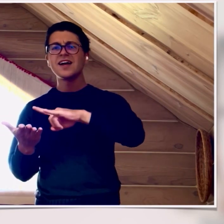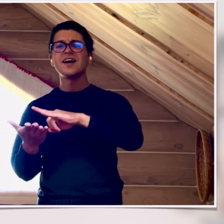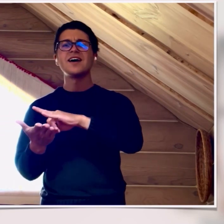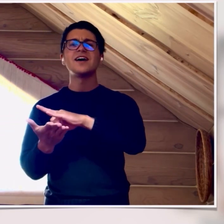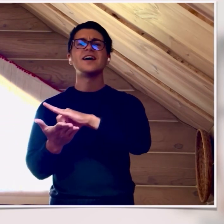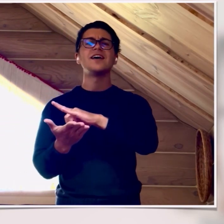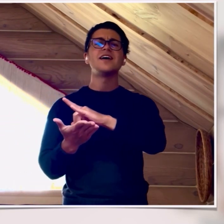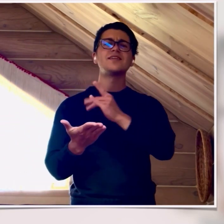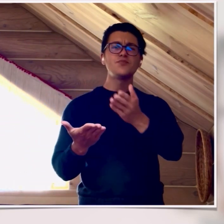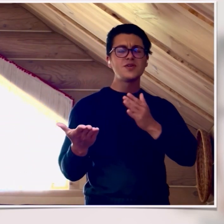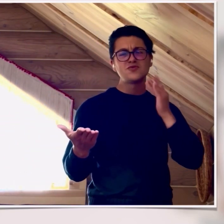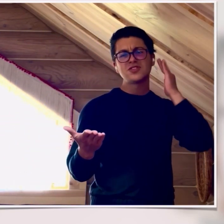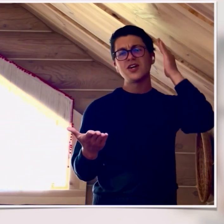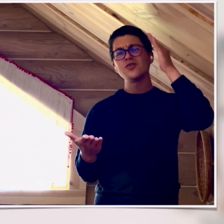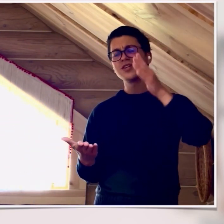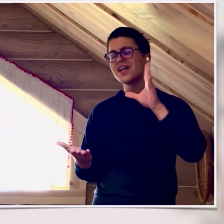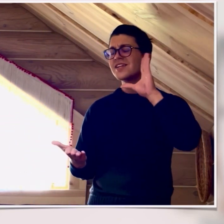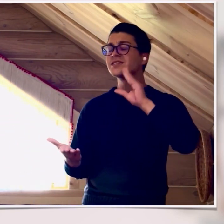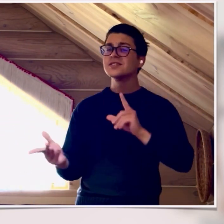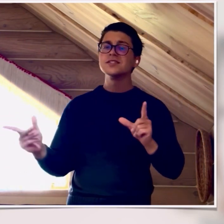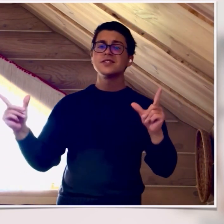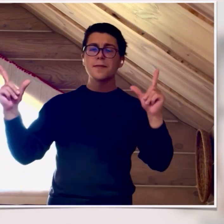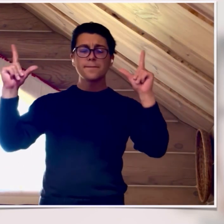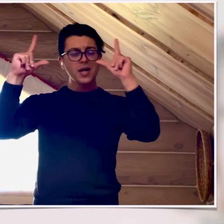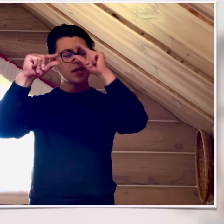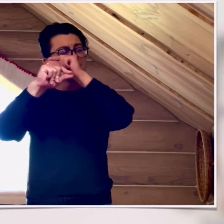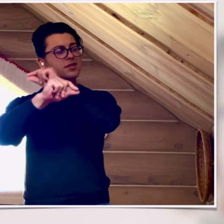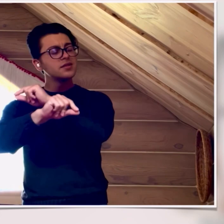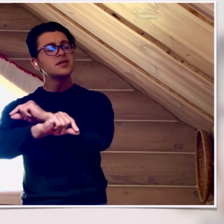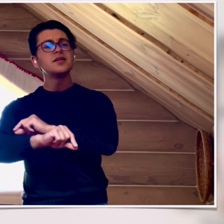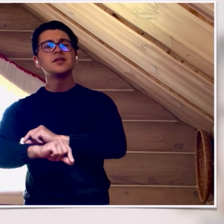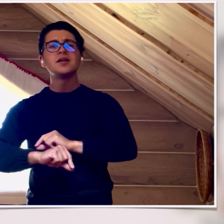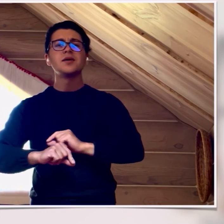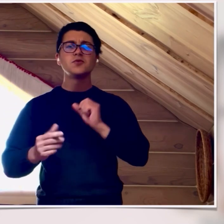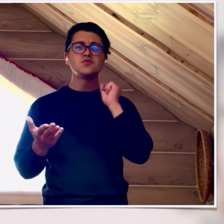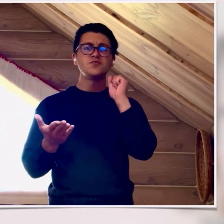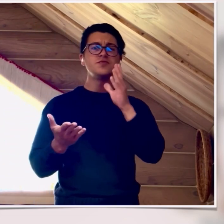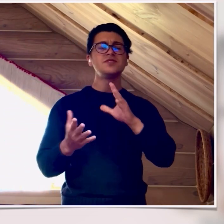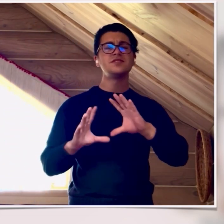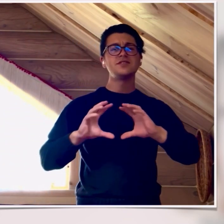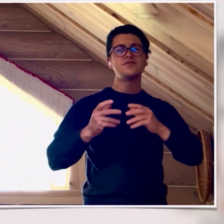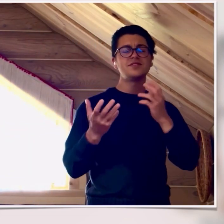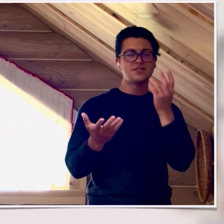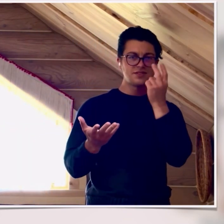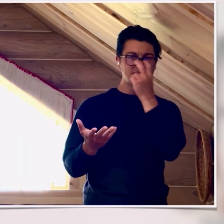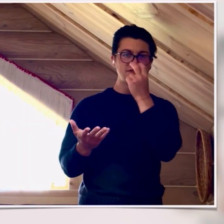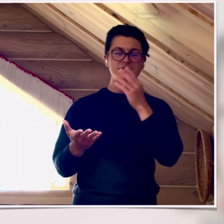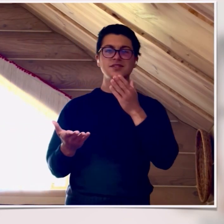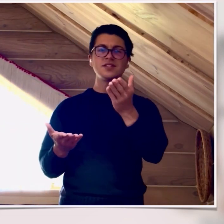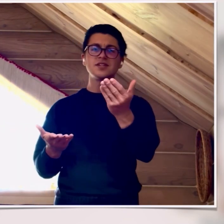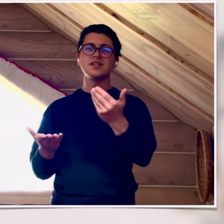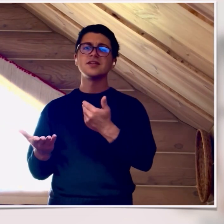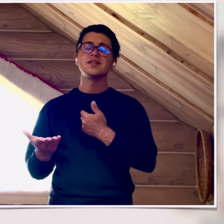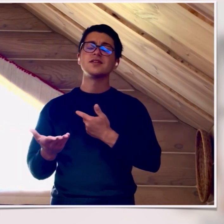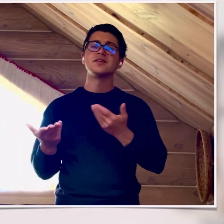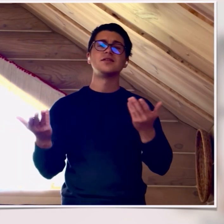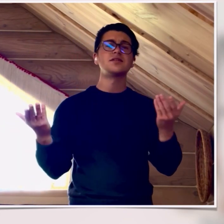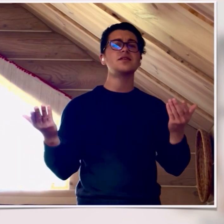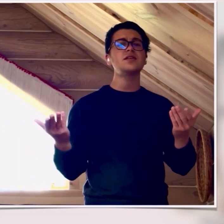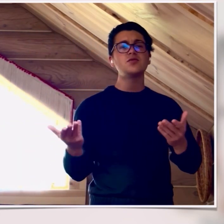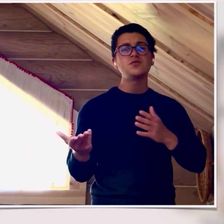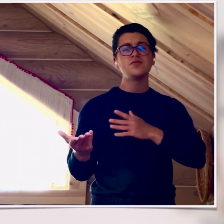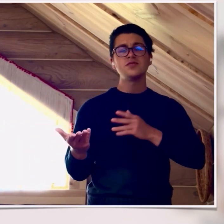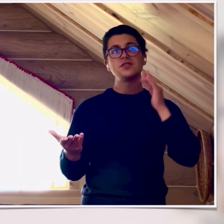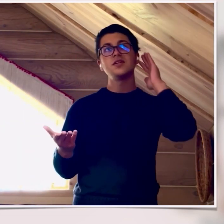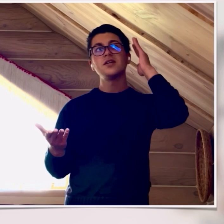Однажды прилетай, о тебе мечтаю, когда засыпаю Я пошлю весь мир, только you and I